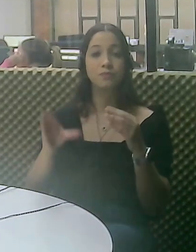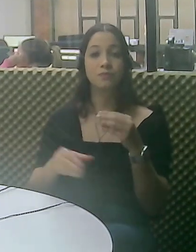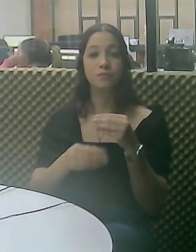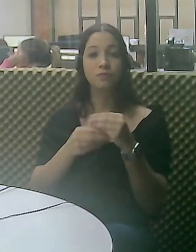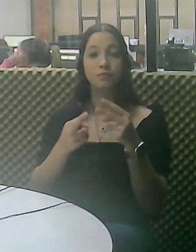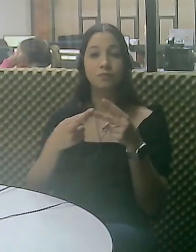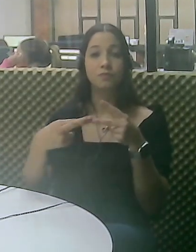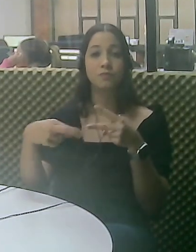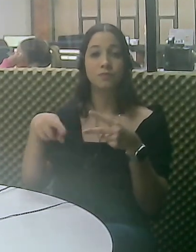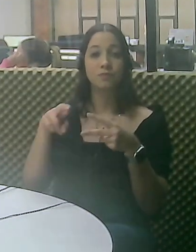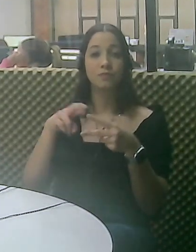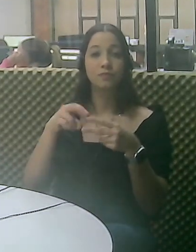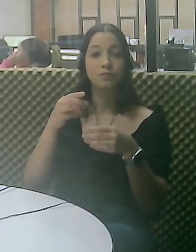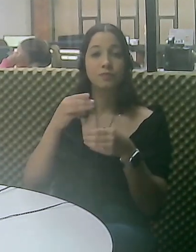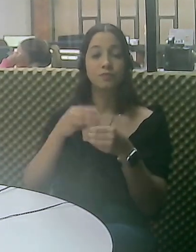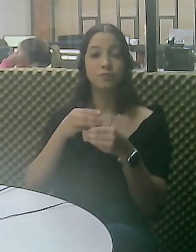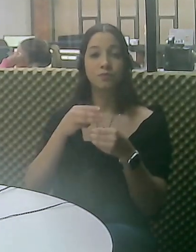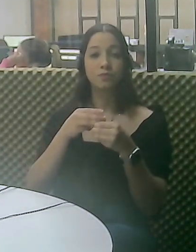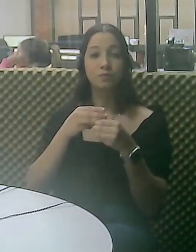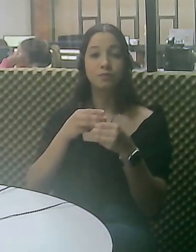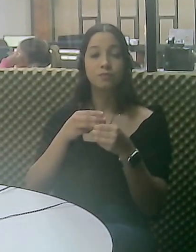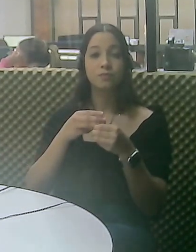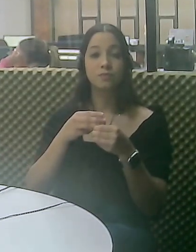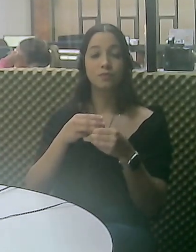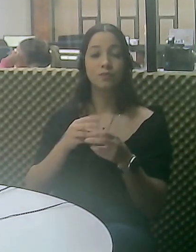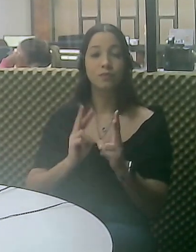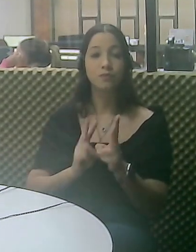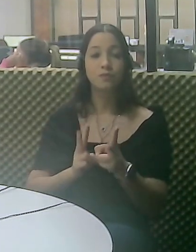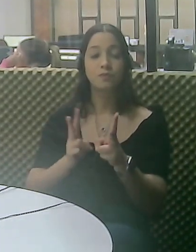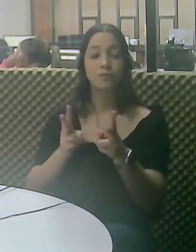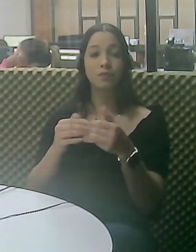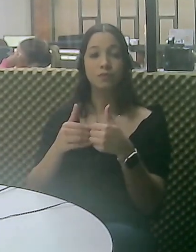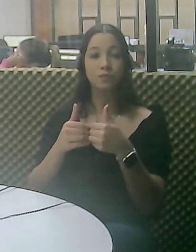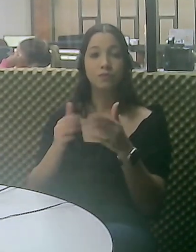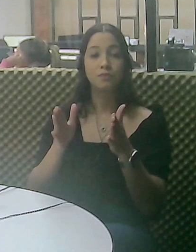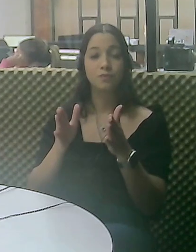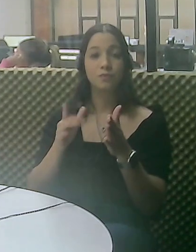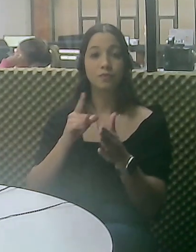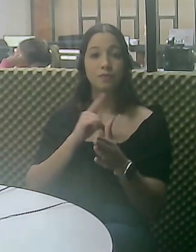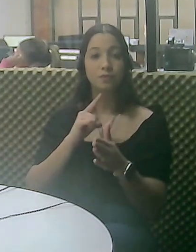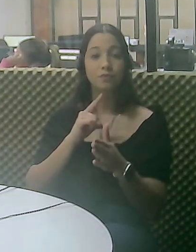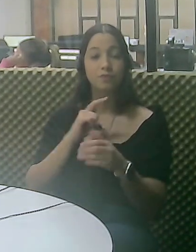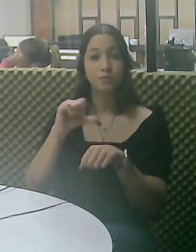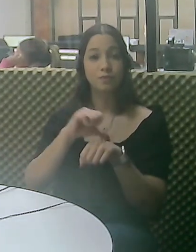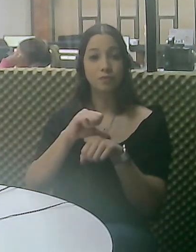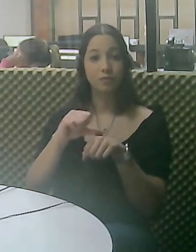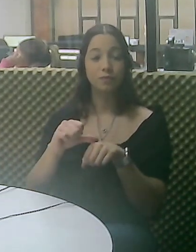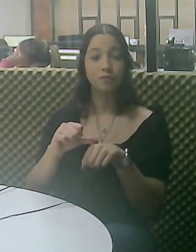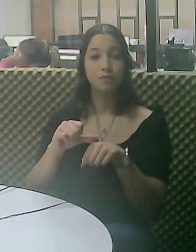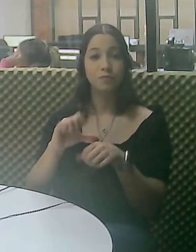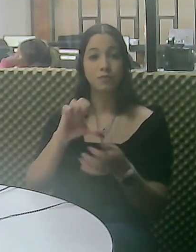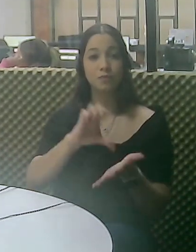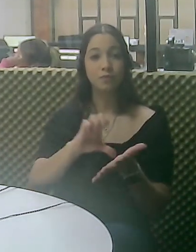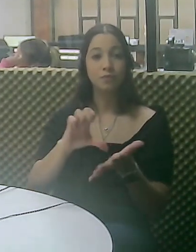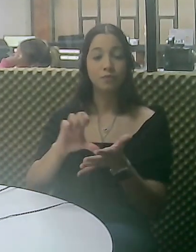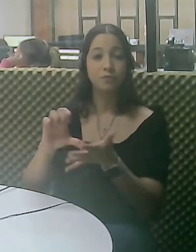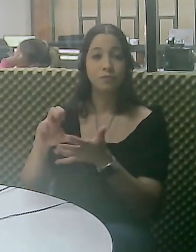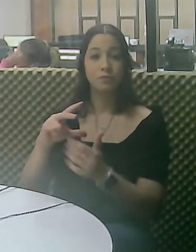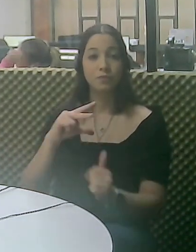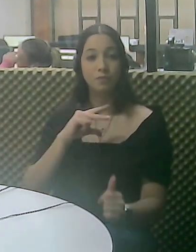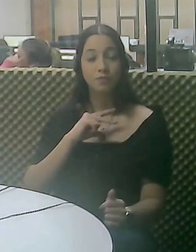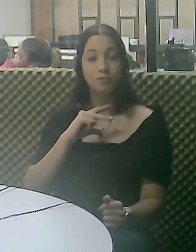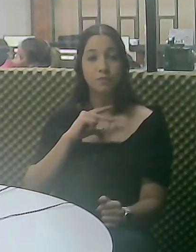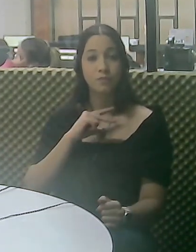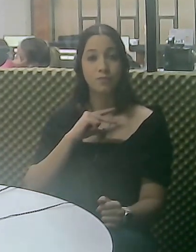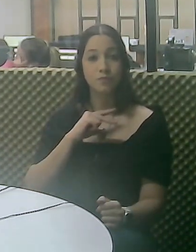Único de Saúde, o SUS, e serão complementados com recursos do município. A rede municipal continuará fazendo os procedimentos,